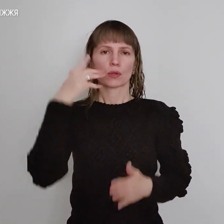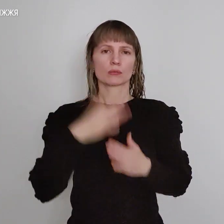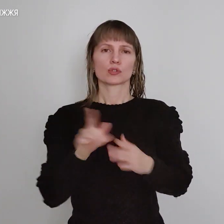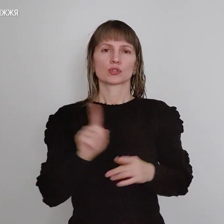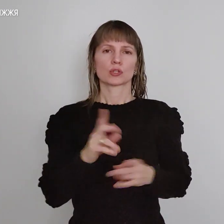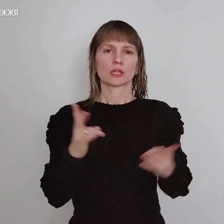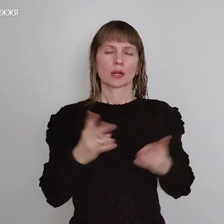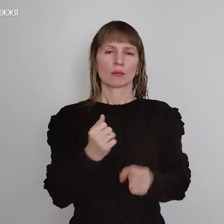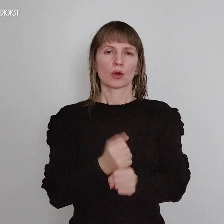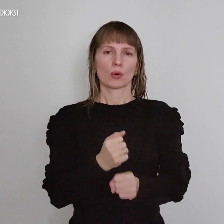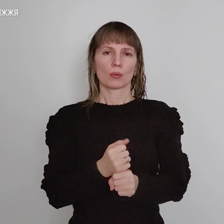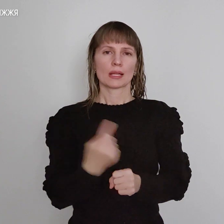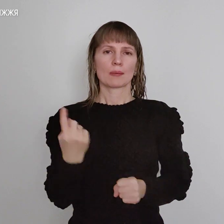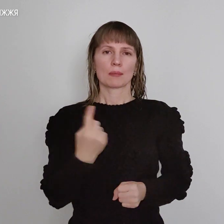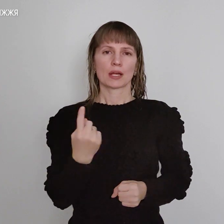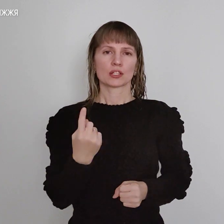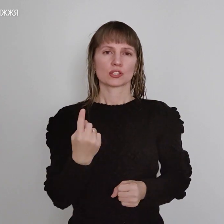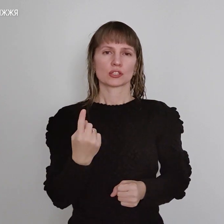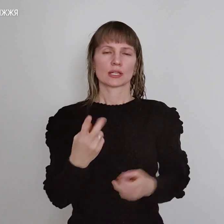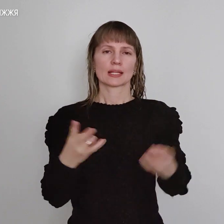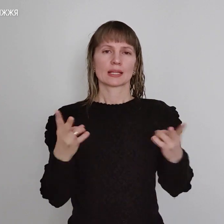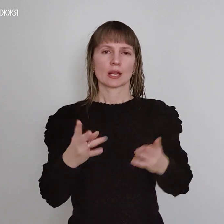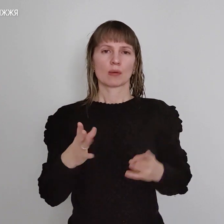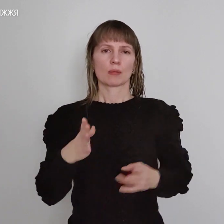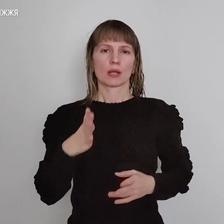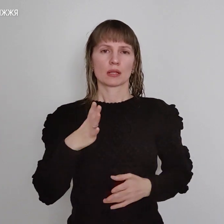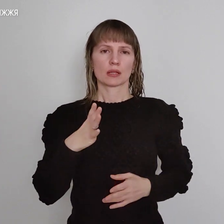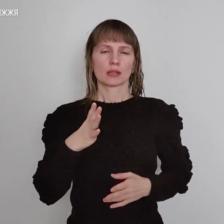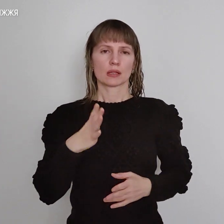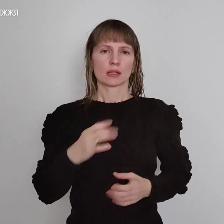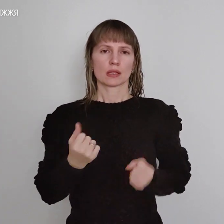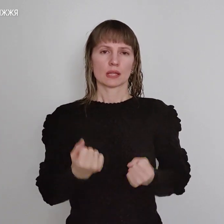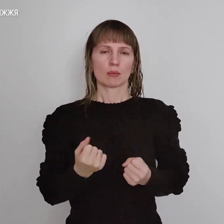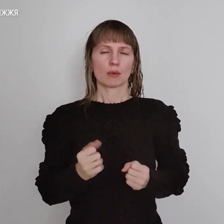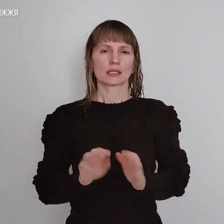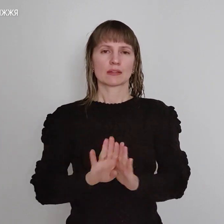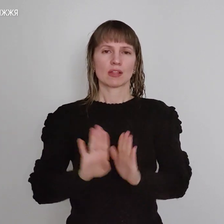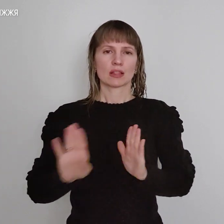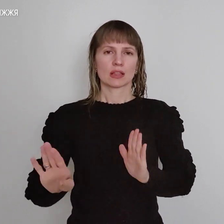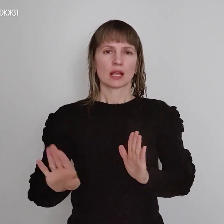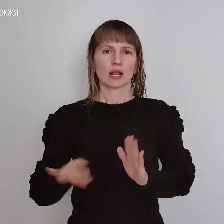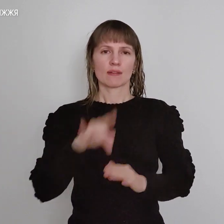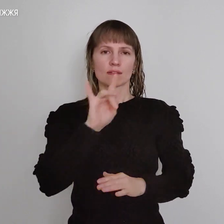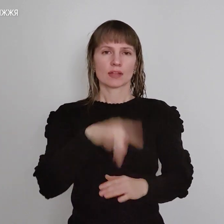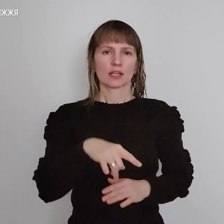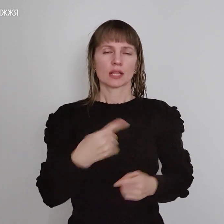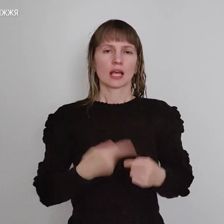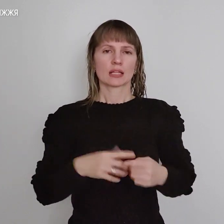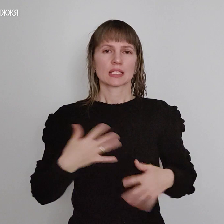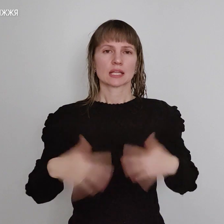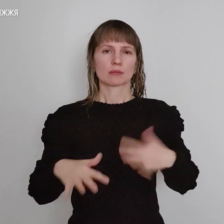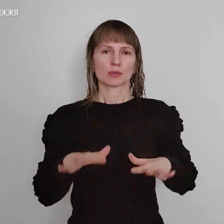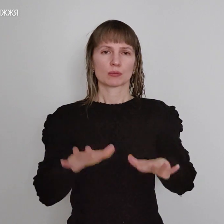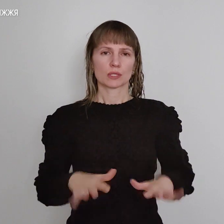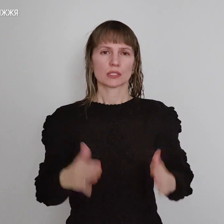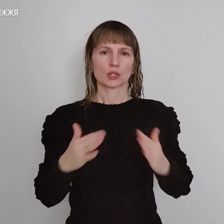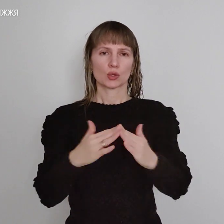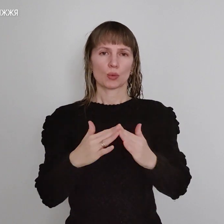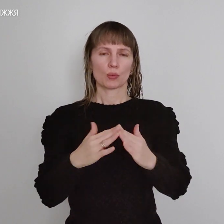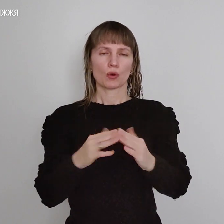робити. Перше, треба триматися якого гадання від віку. Віку на це найслабший віку. Особливо